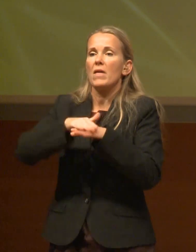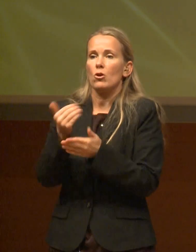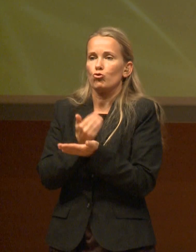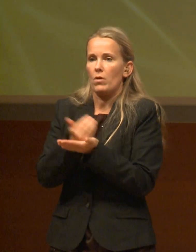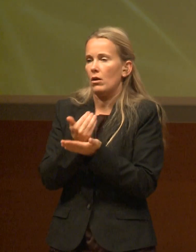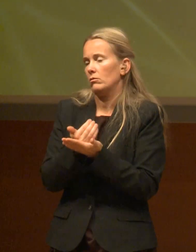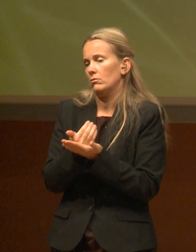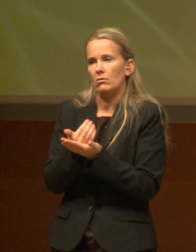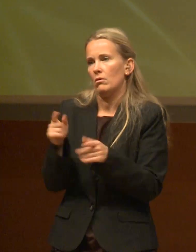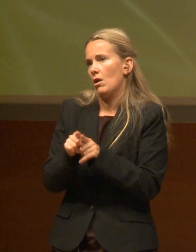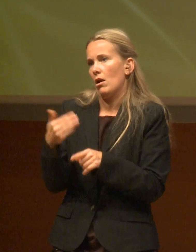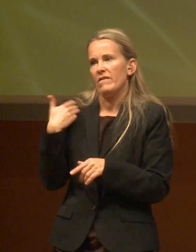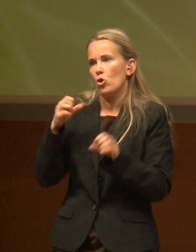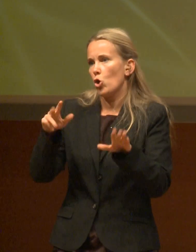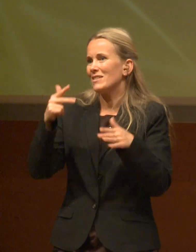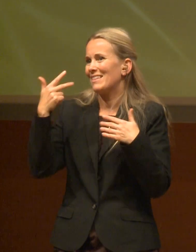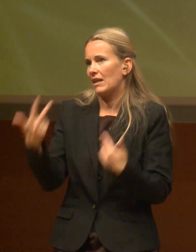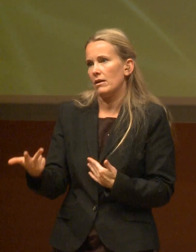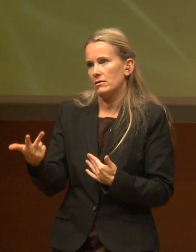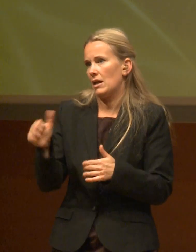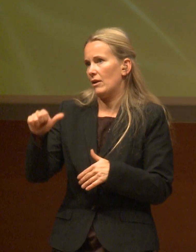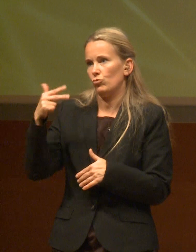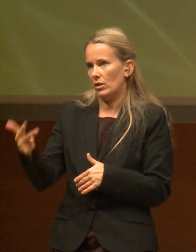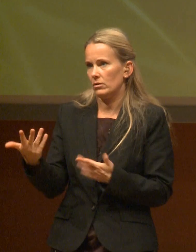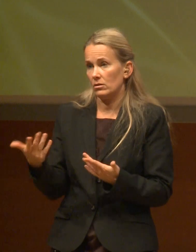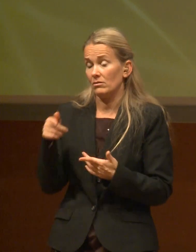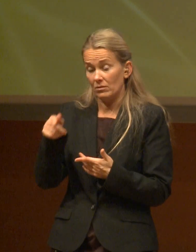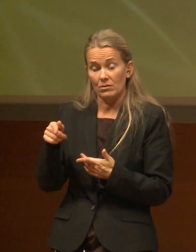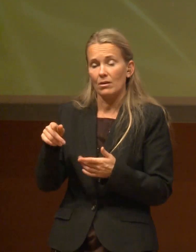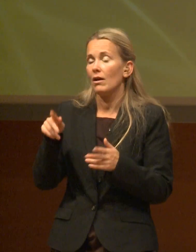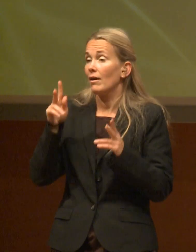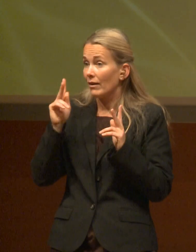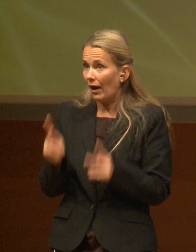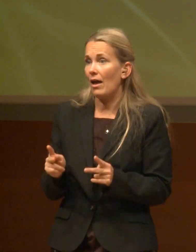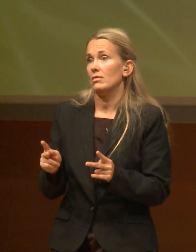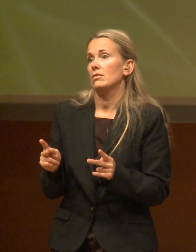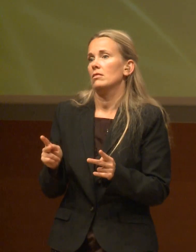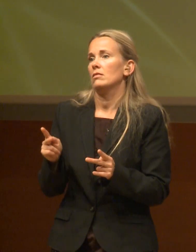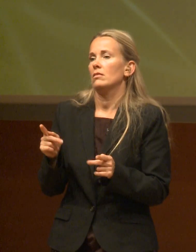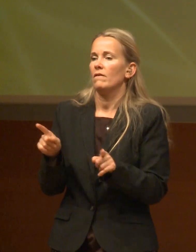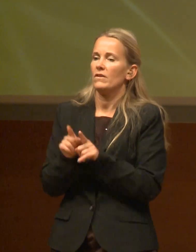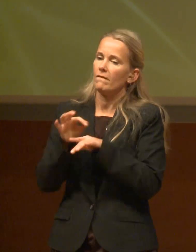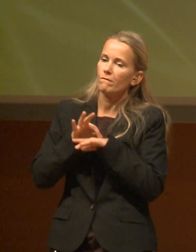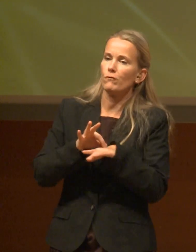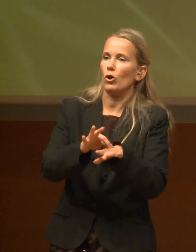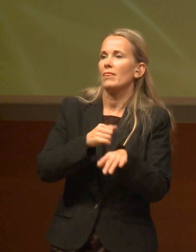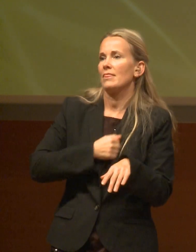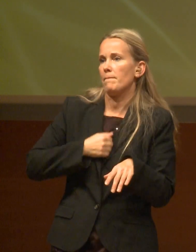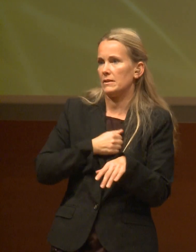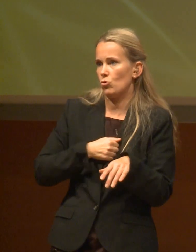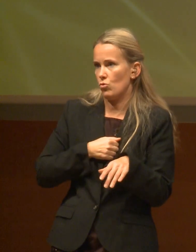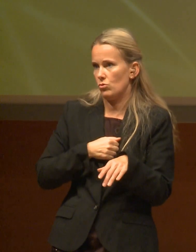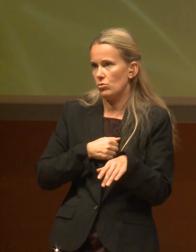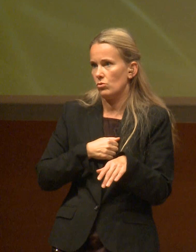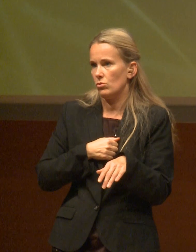gleichen Logik wie 1930, 31 und das wird oder kann in eine Depression führen. Es hängt jetzt davon